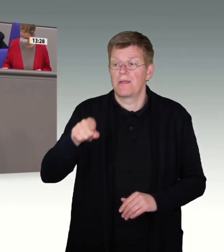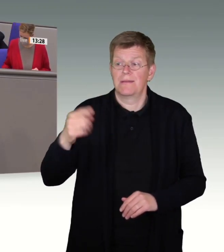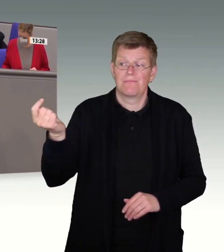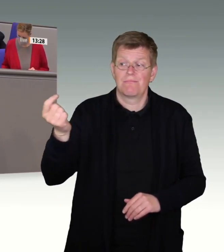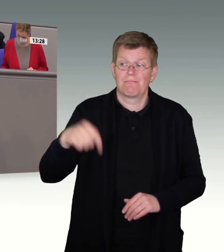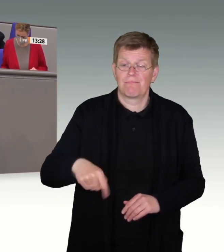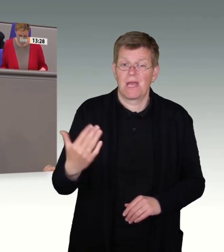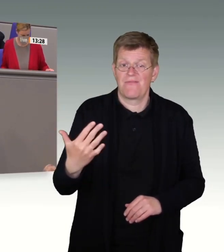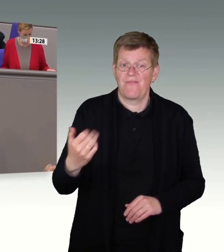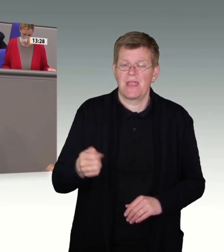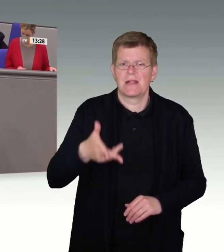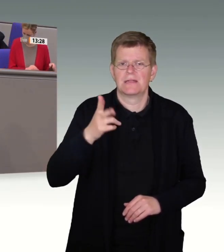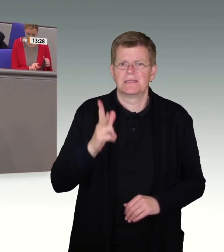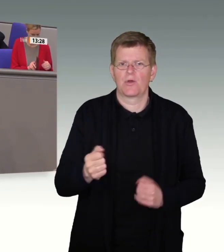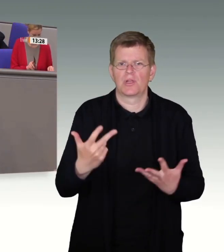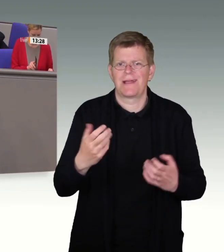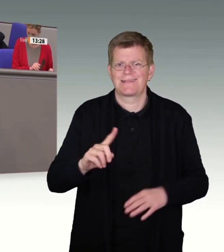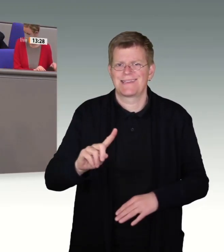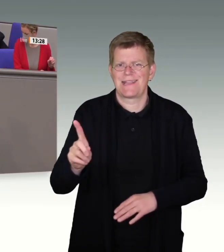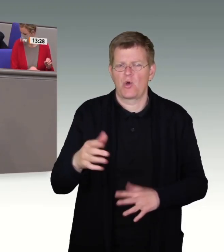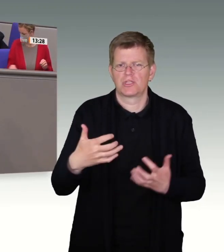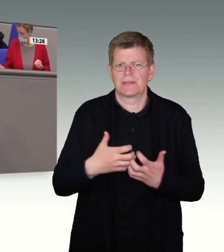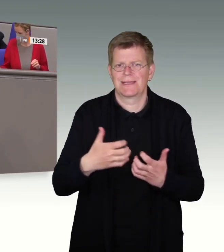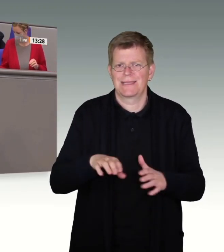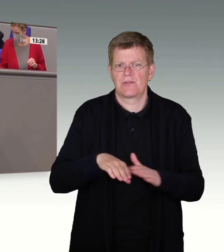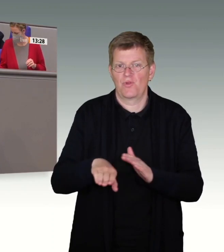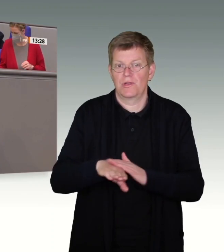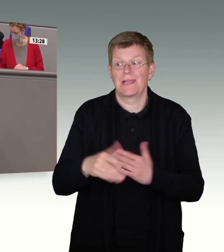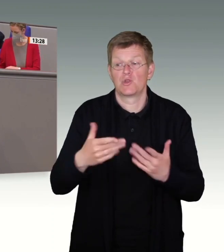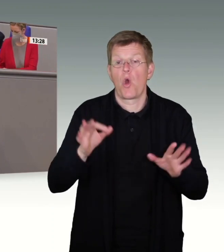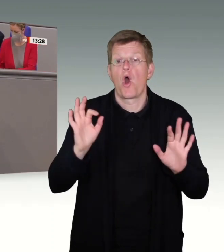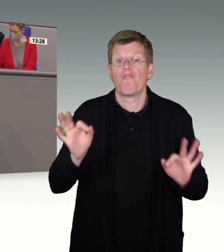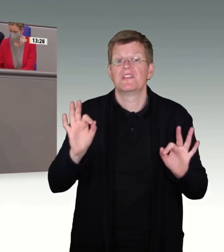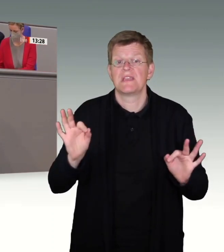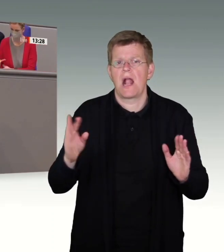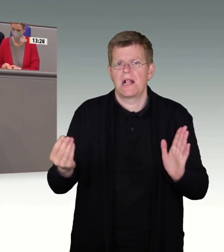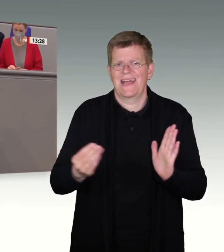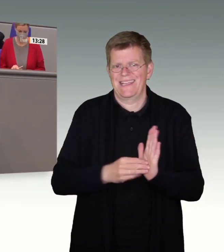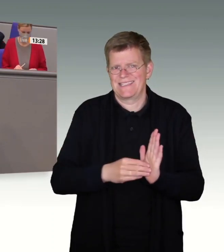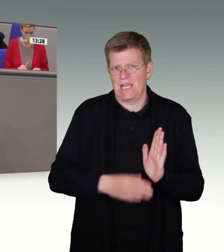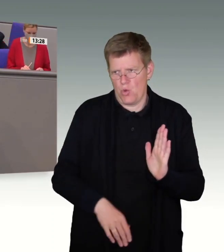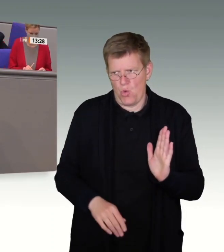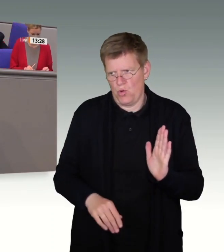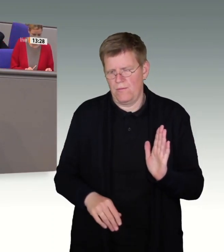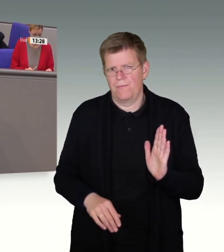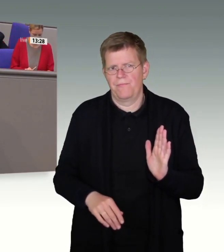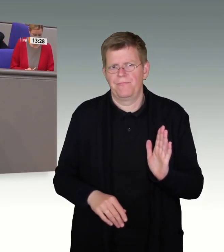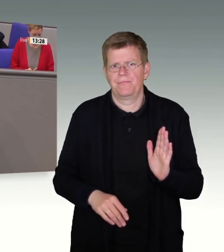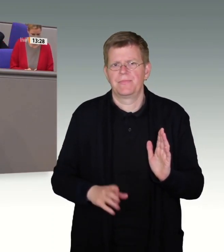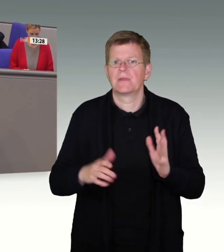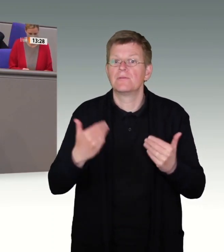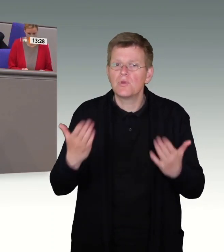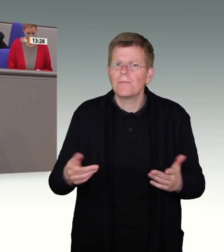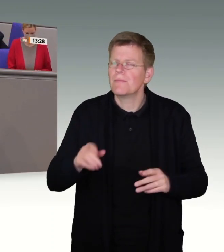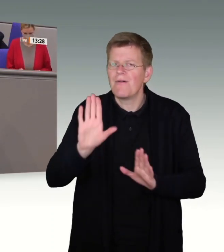Kriegsflüchtlinge zu uns, und das sind wohlgemerkt nur die offiziell Registrierten. Darüber hinaus, das sollten wir alle gemeinsam